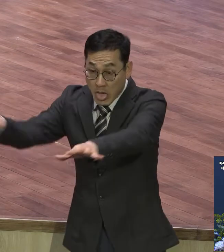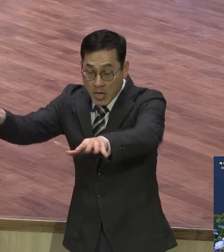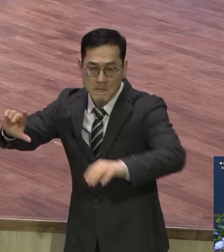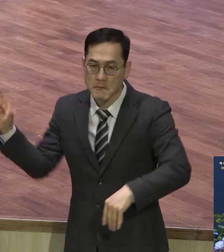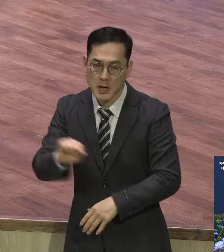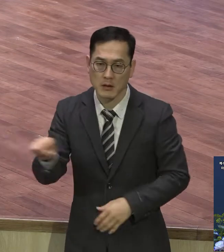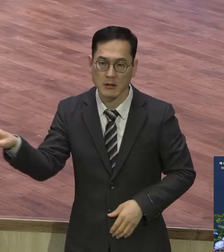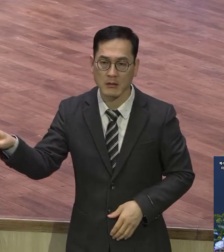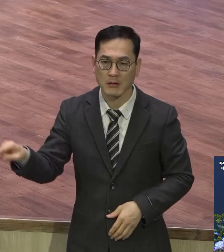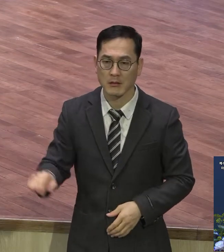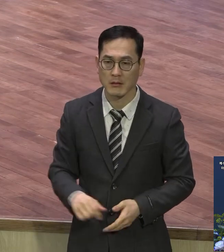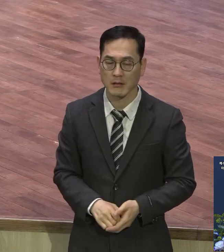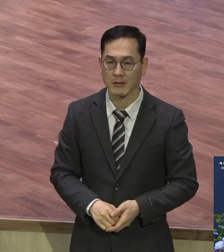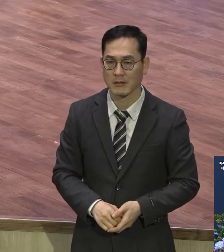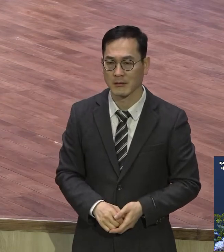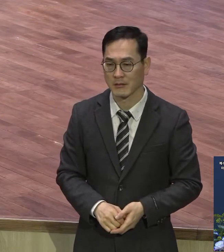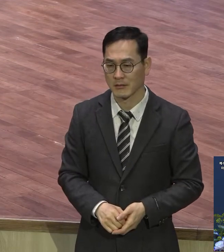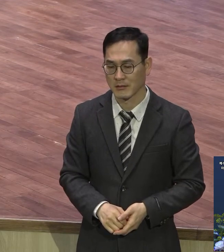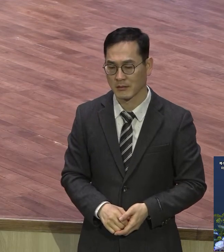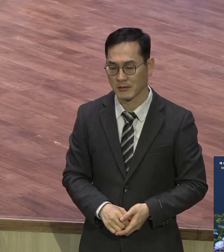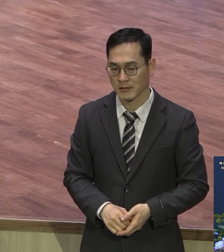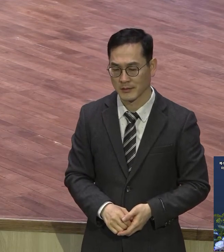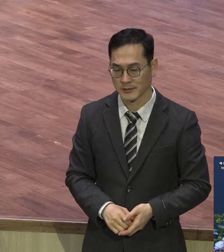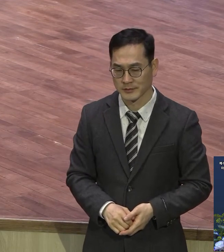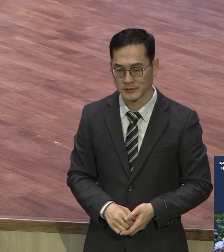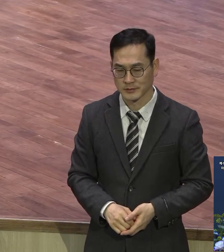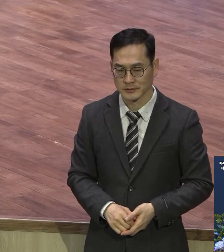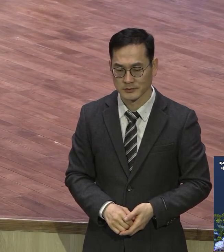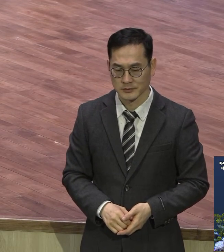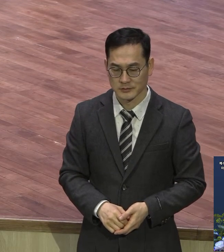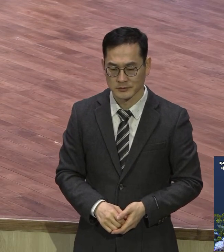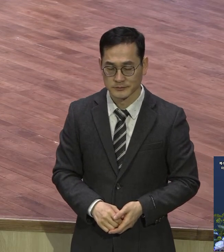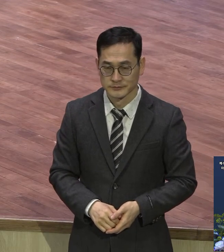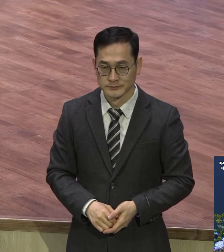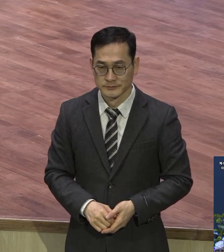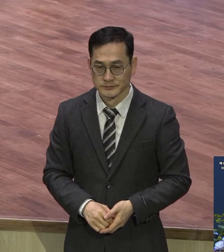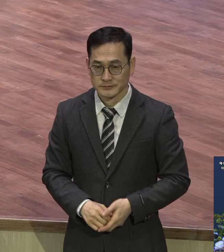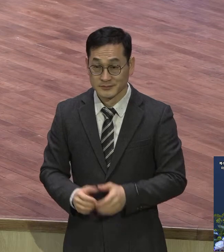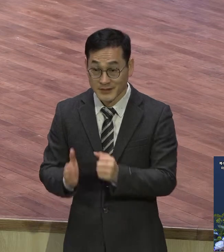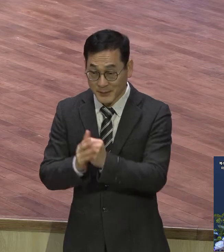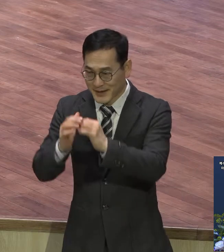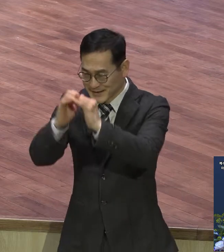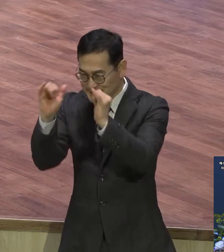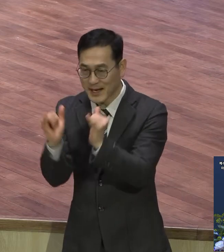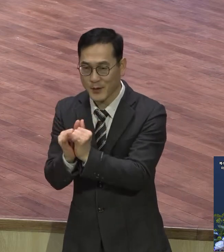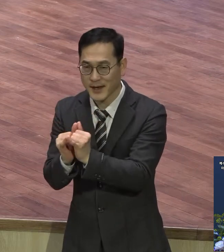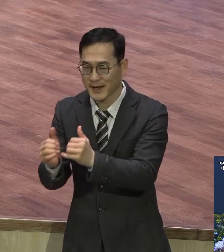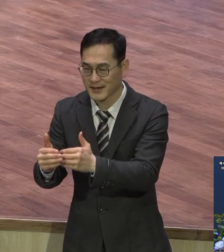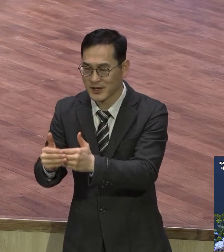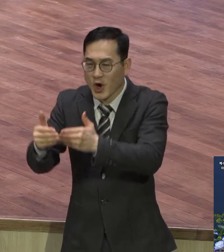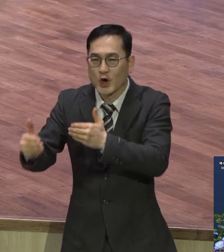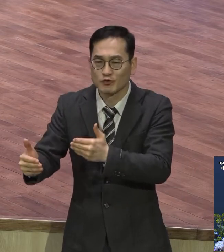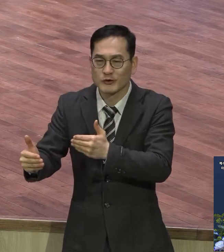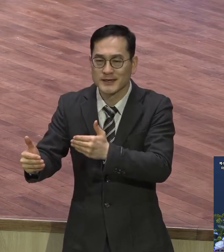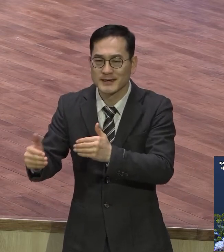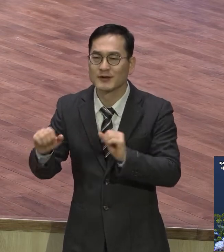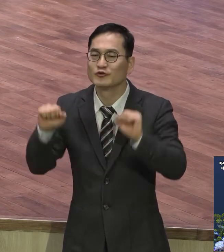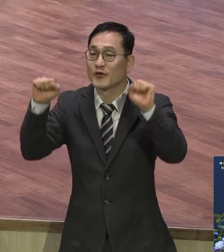뉴스가 나고 있습니다. 그래서 사회적 거리두기 캠페인을 그렇게 지속을